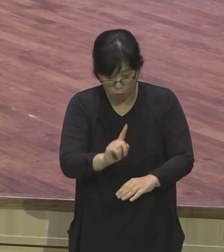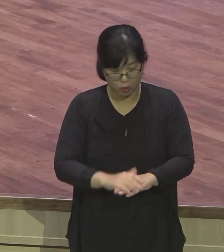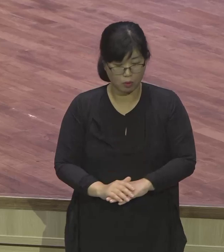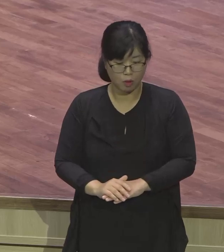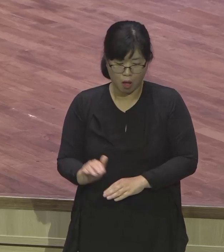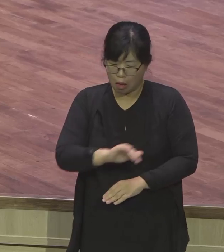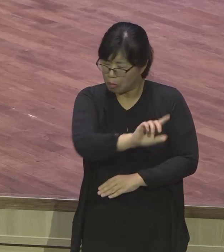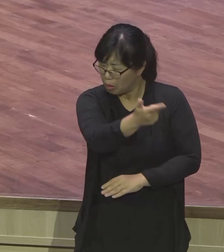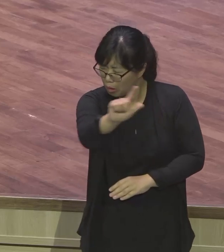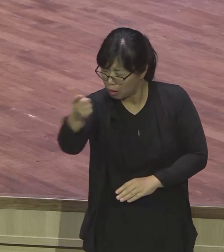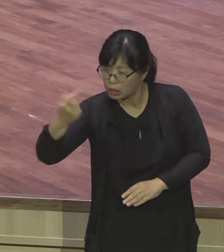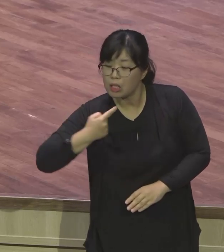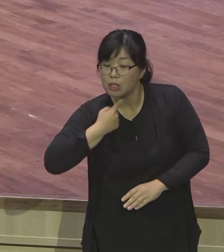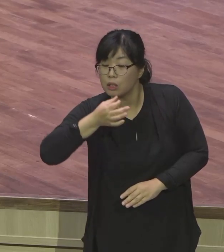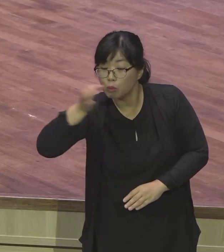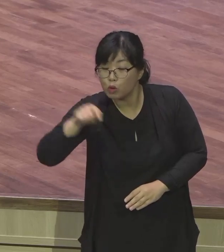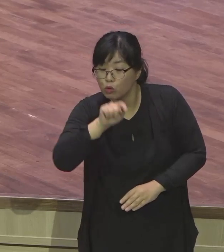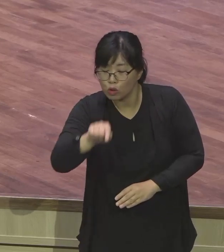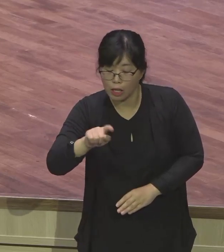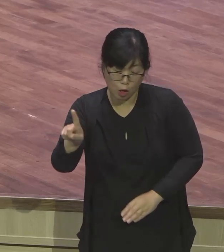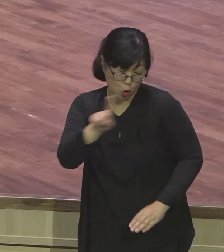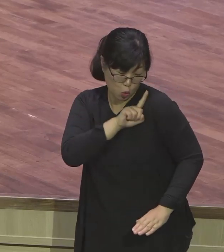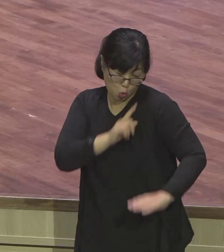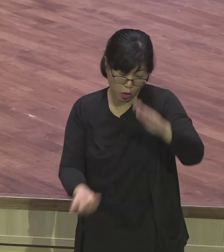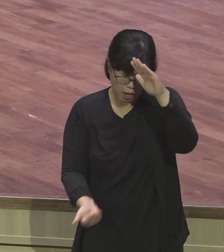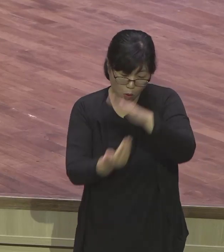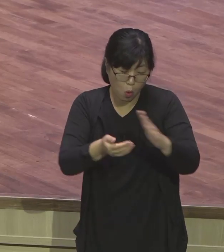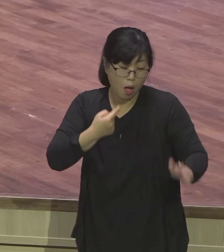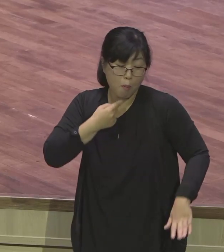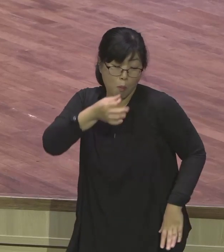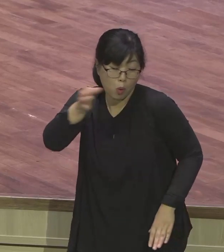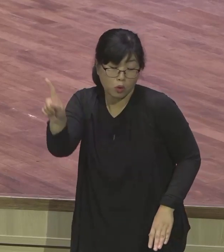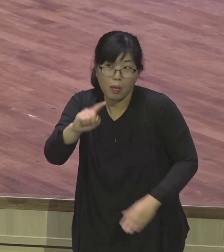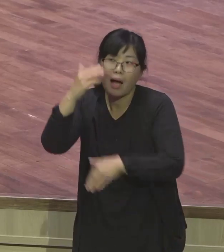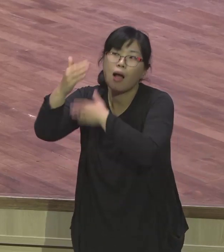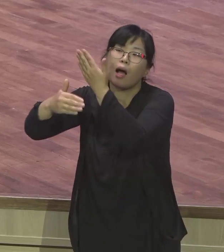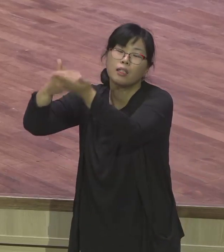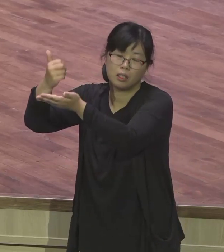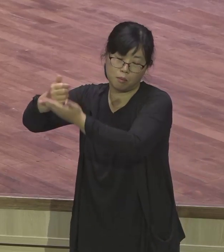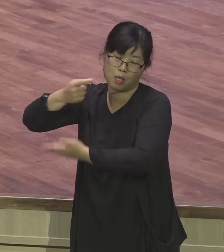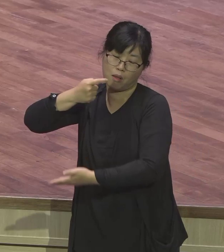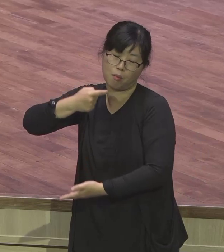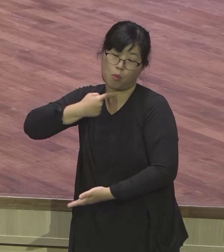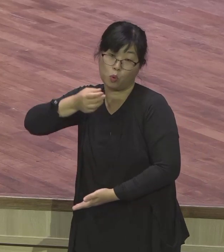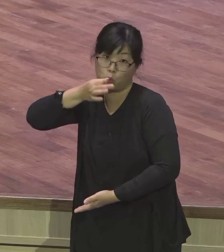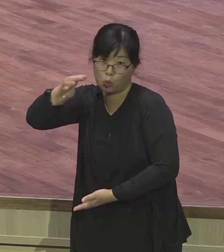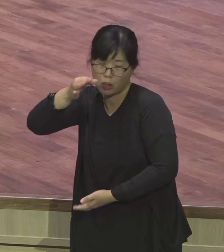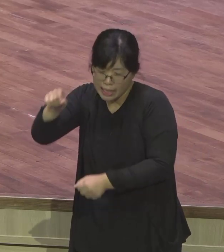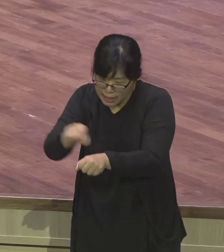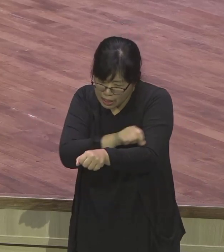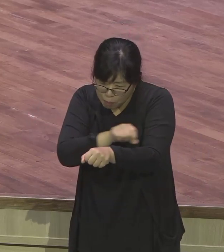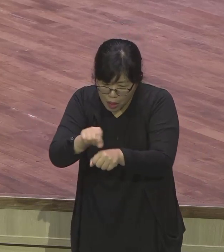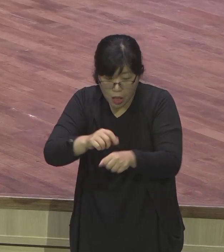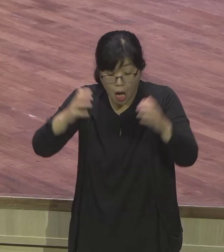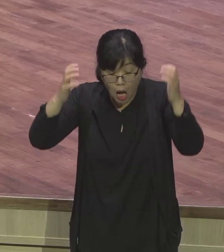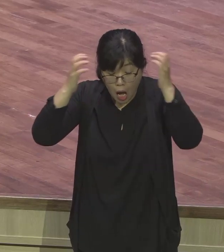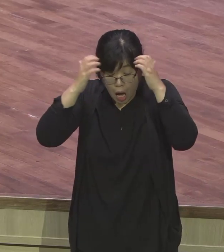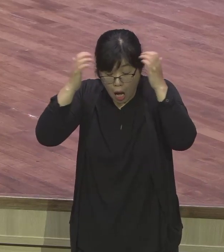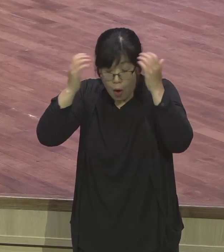하나님의 목소리 특별히 인생의 격변기에 들려오는 하나님의 목소리다 하지만